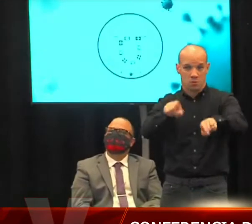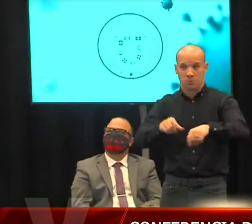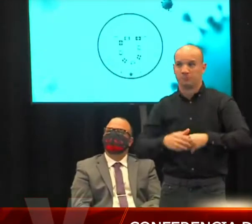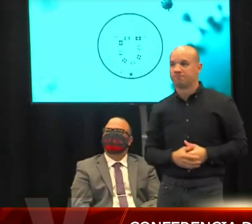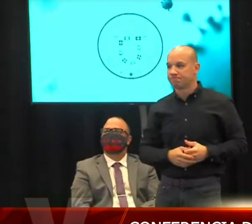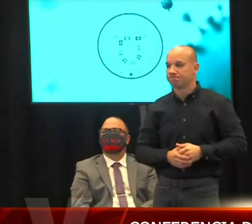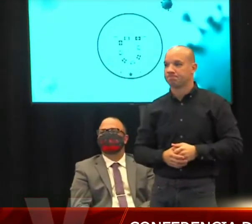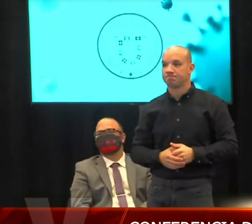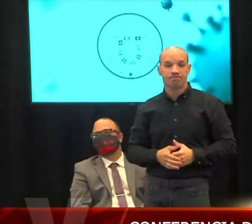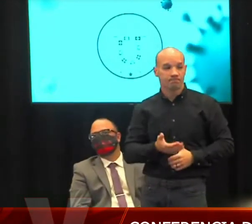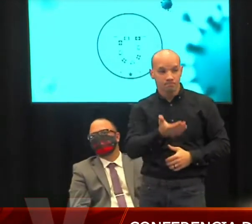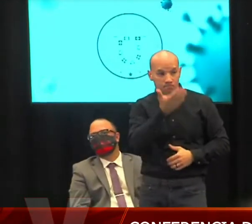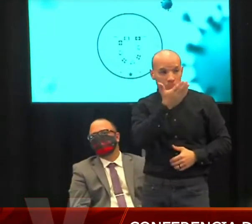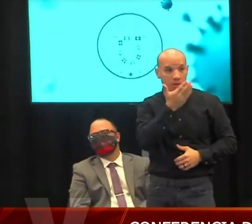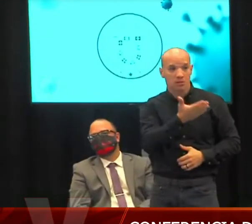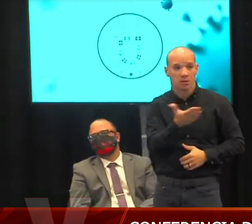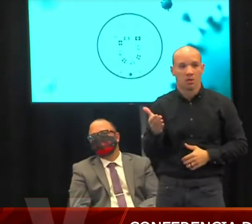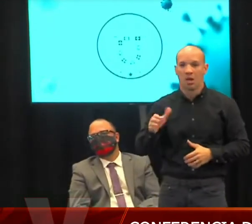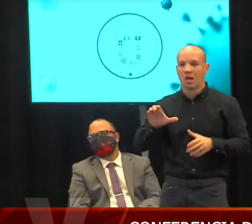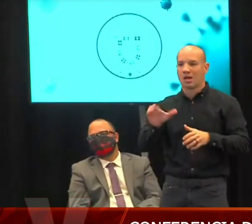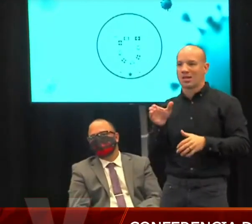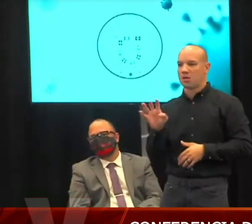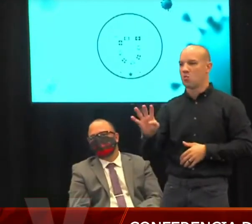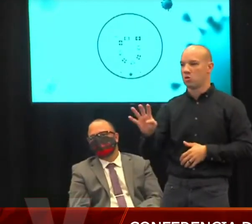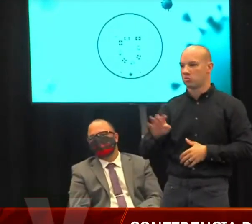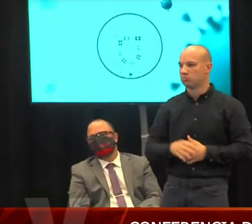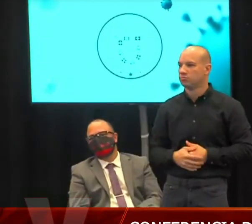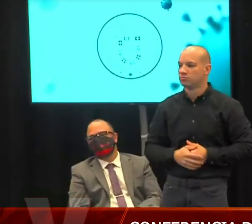Muchas gracias. Vamos a comenzar con Guapa Televisión.